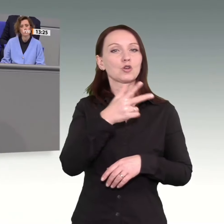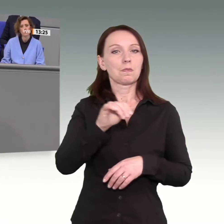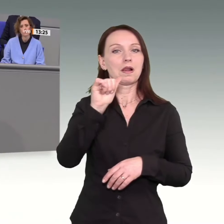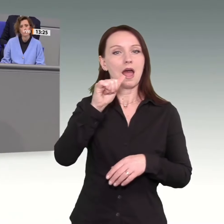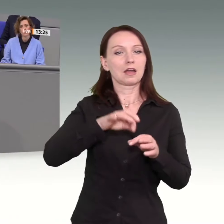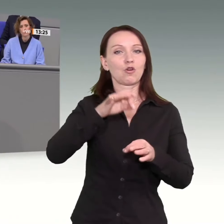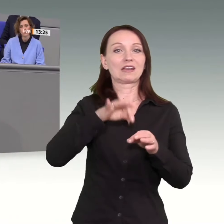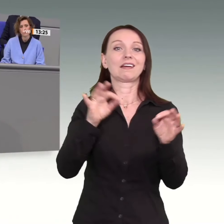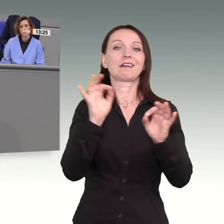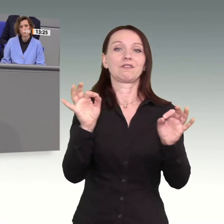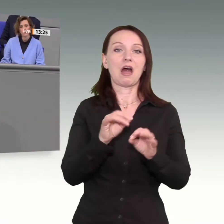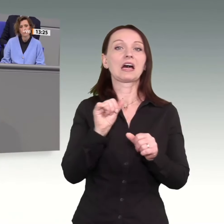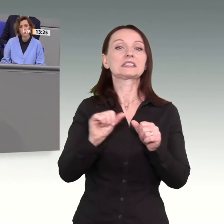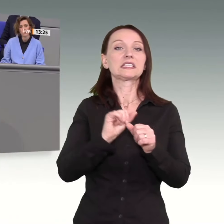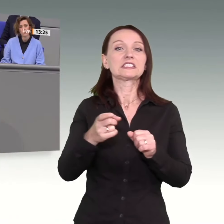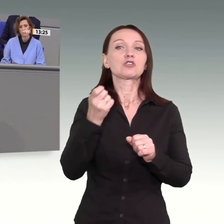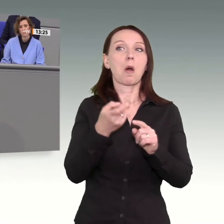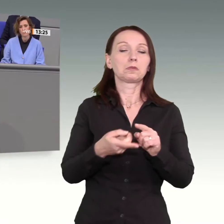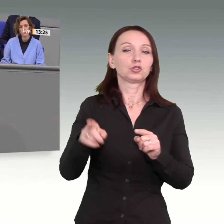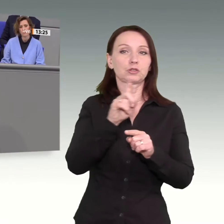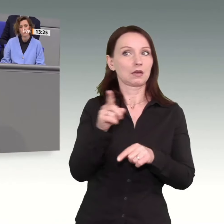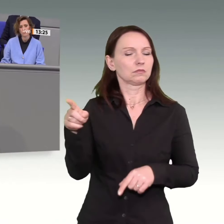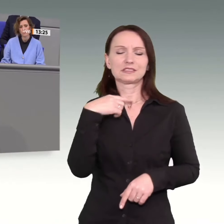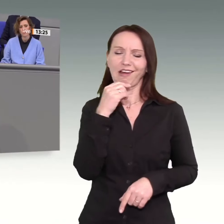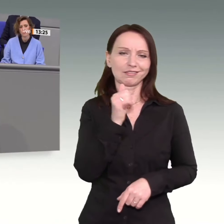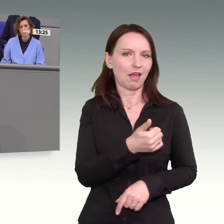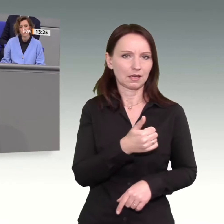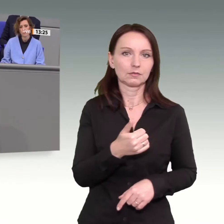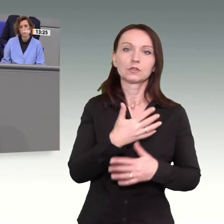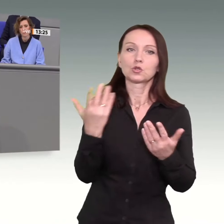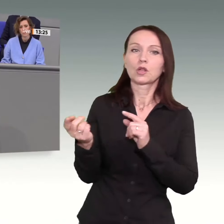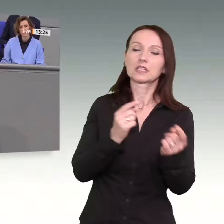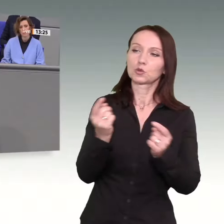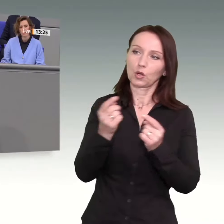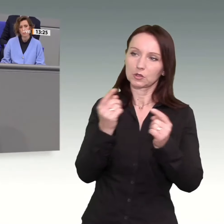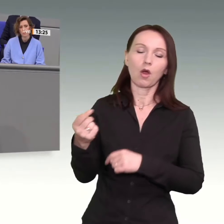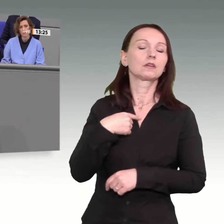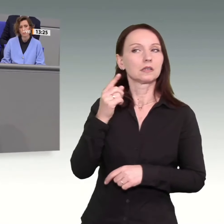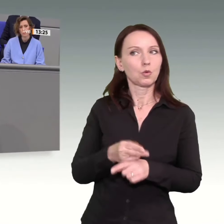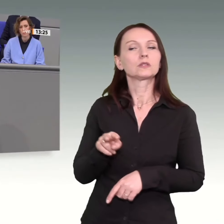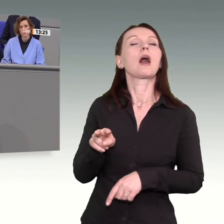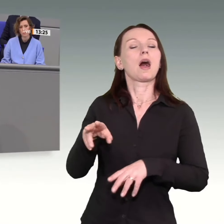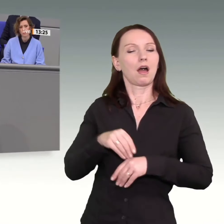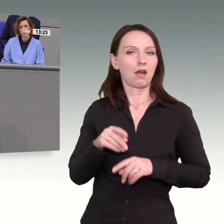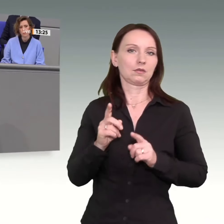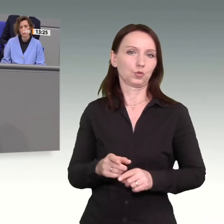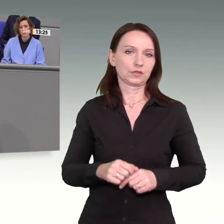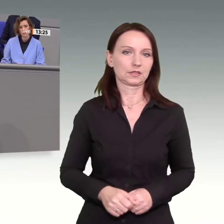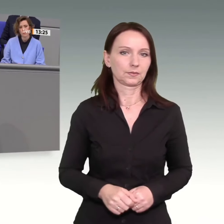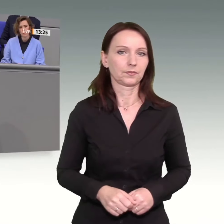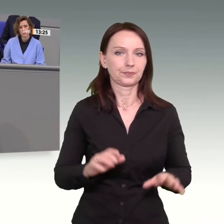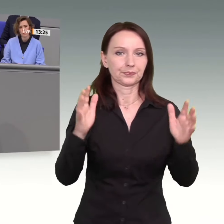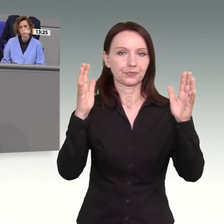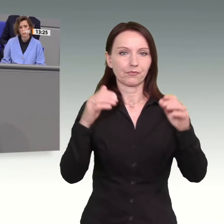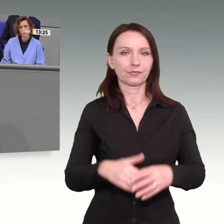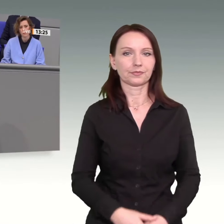eine klare Absage erteilt hat. Das ist, glaube ich, eine Diskussion, die wir zur Kenntnis nehmen müssen. Und klar